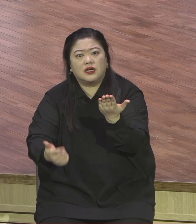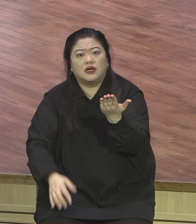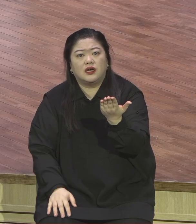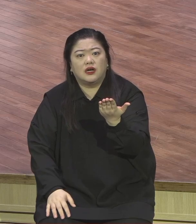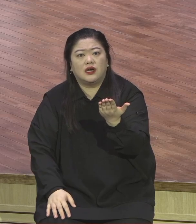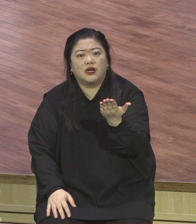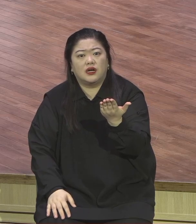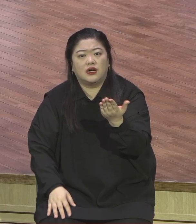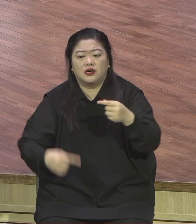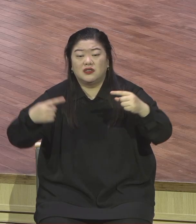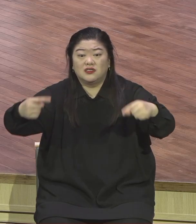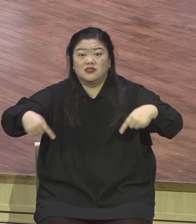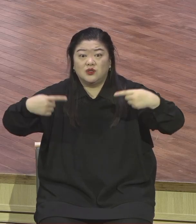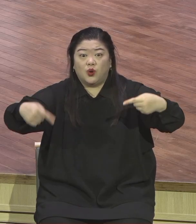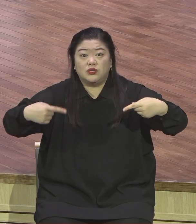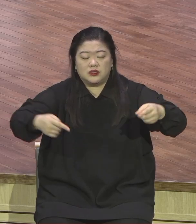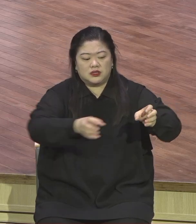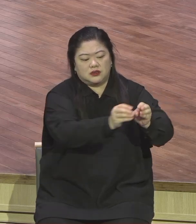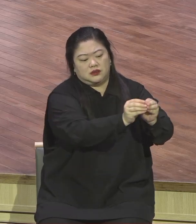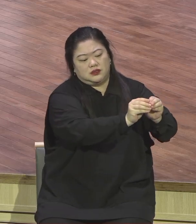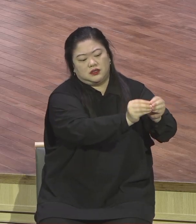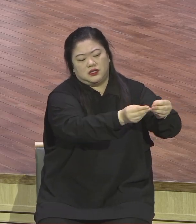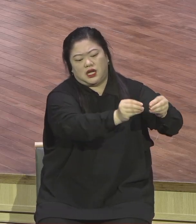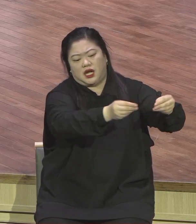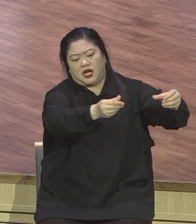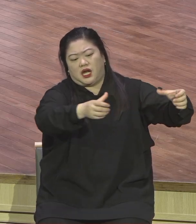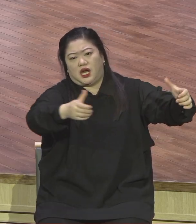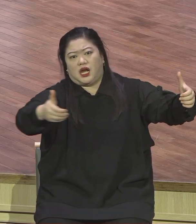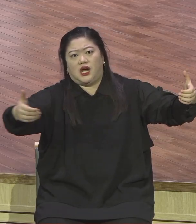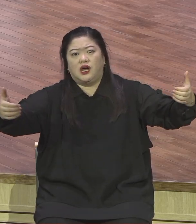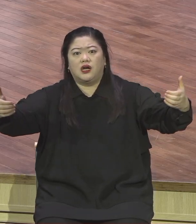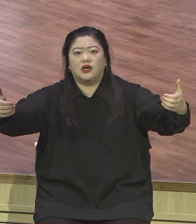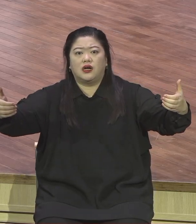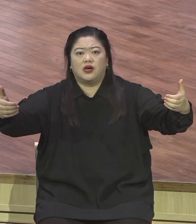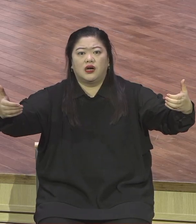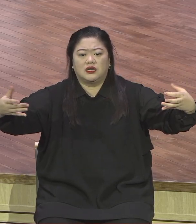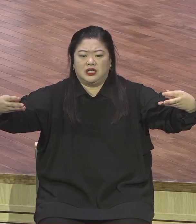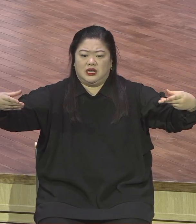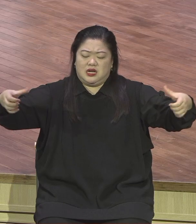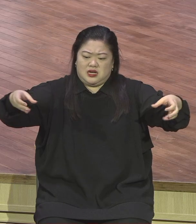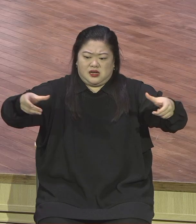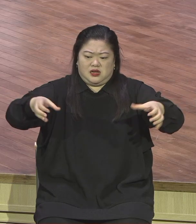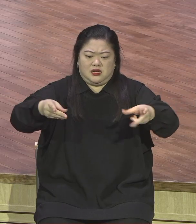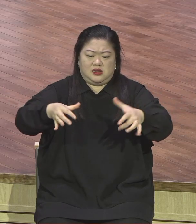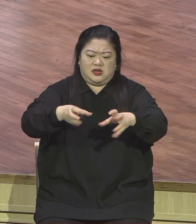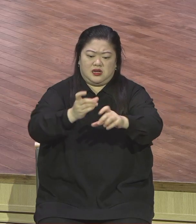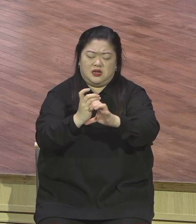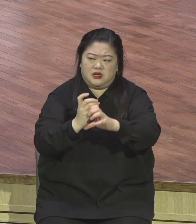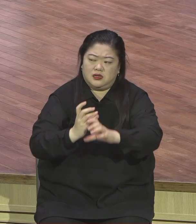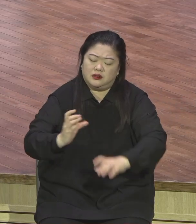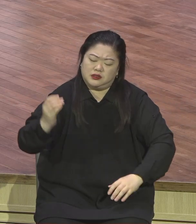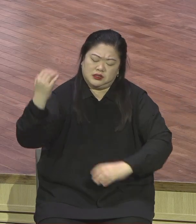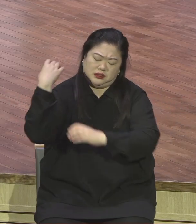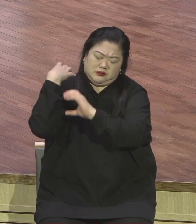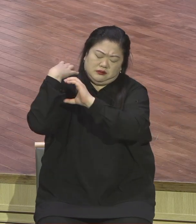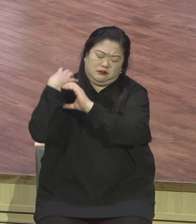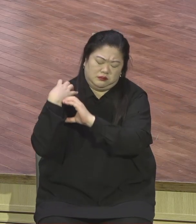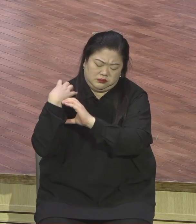짊어지고 애가 걸을 갑니다. 걸을 가면서 그 부모가 이끄는 대로 라피가 시키는 대로